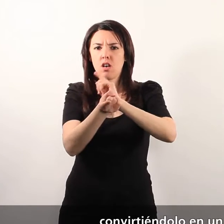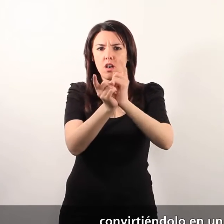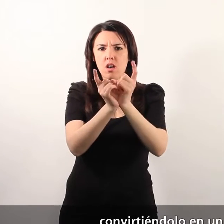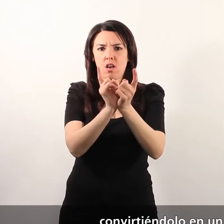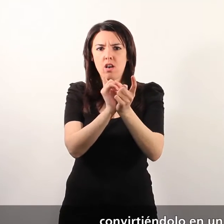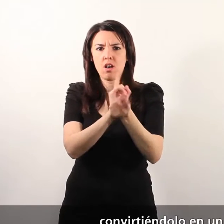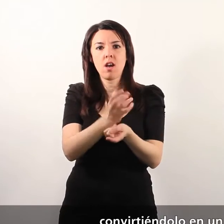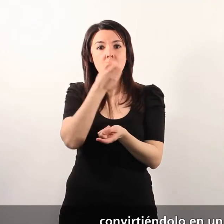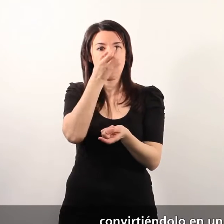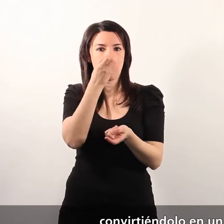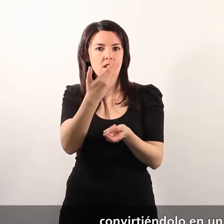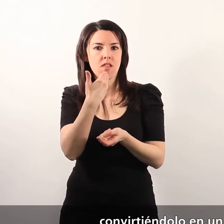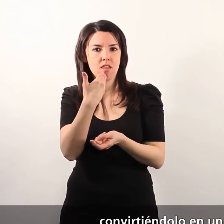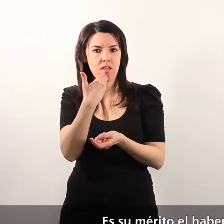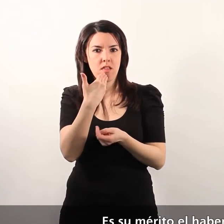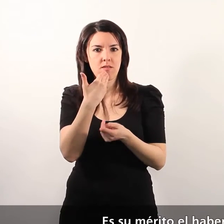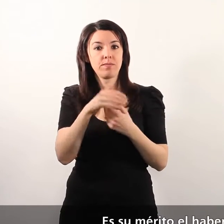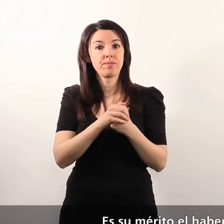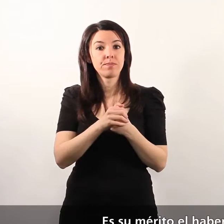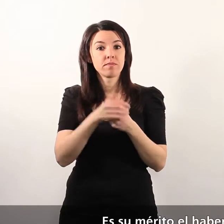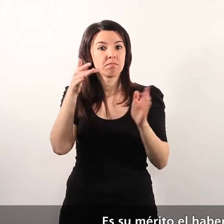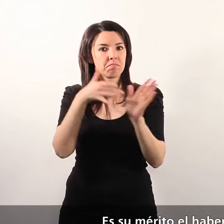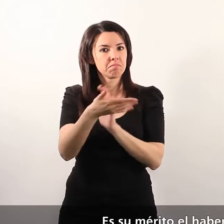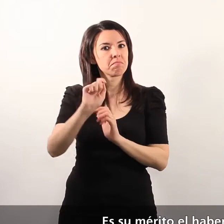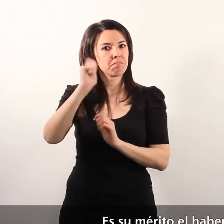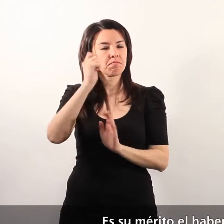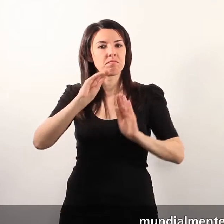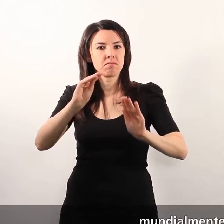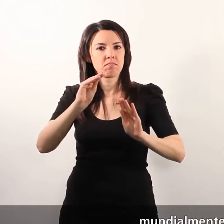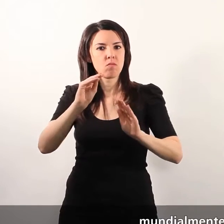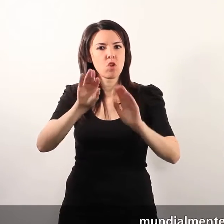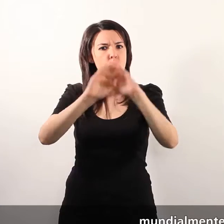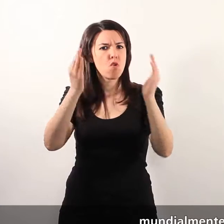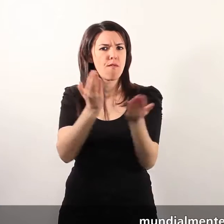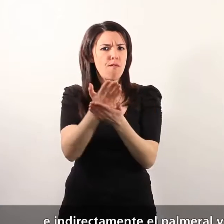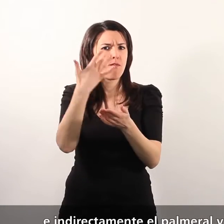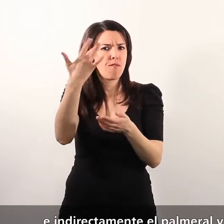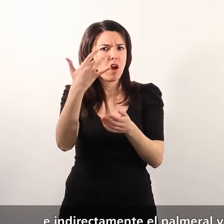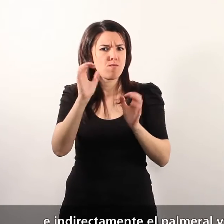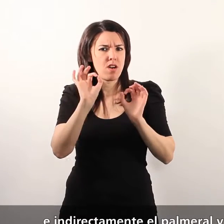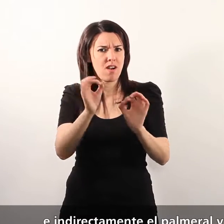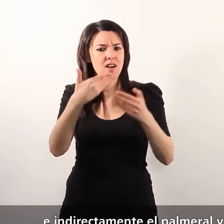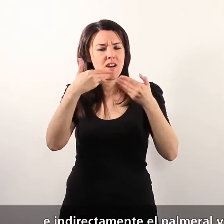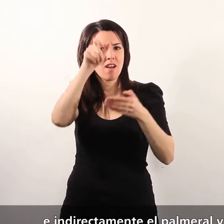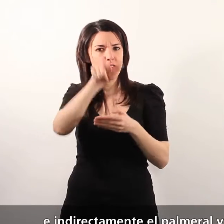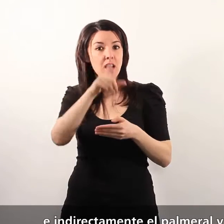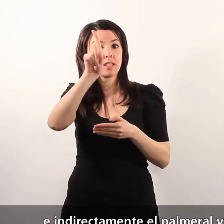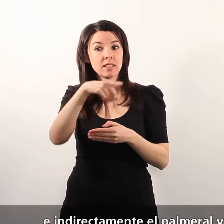en un jardín de recreo. Es su mérito el haber dado a conocer mundialmente el huerto e indirectamente el palmeral y